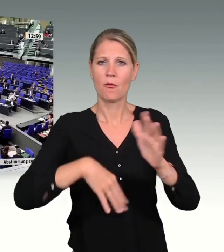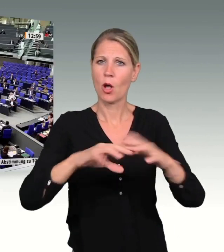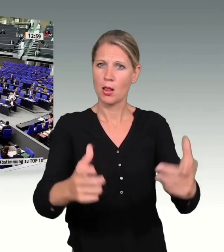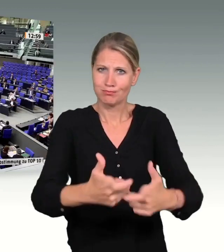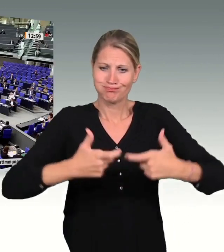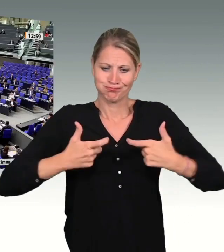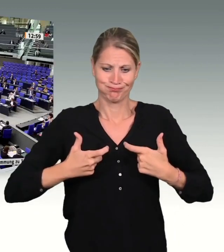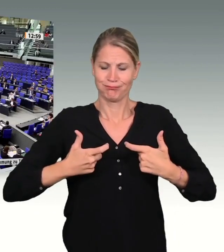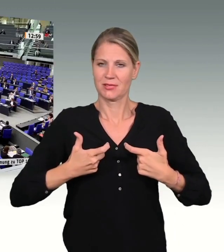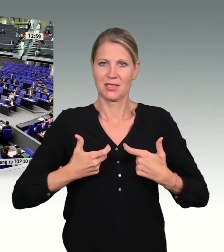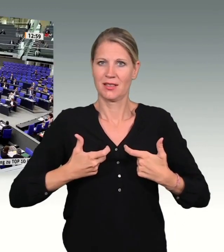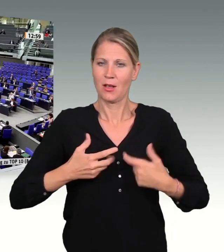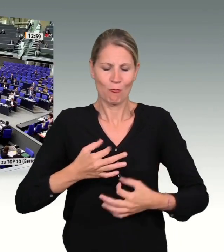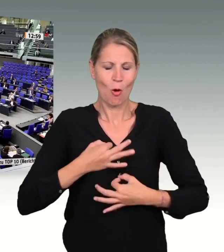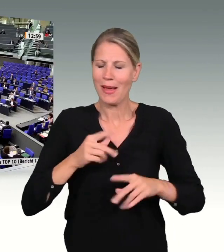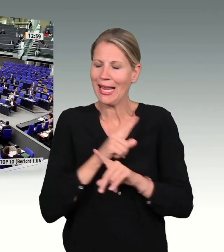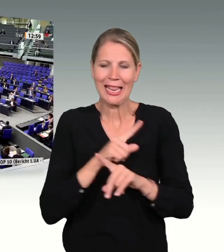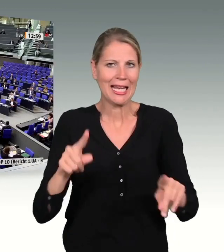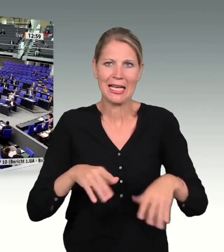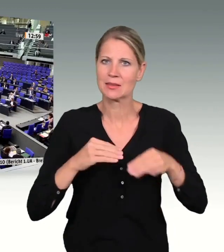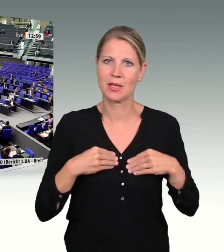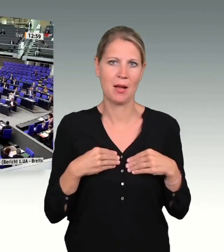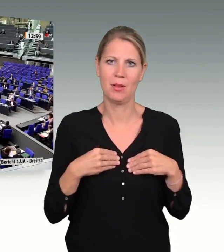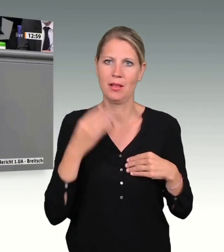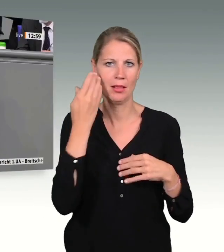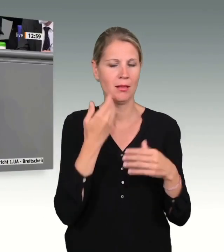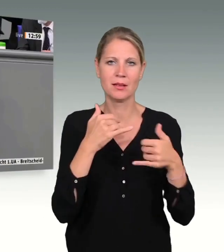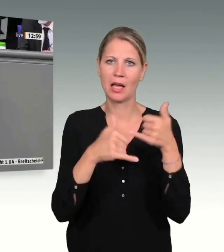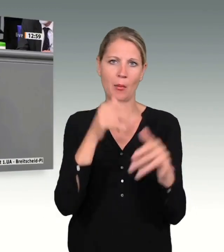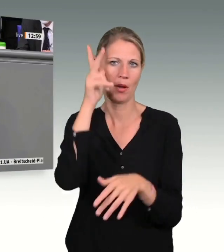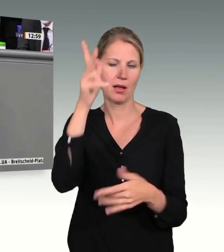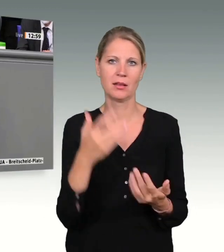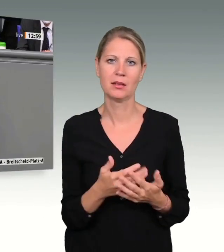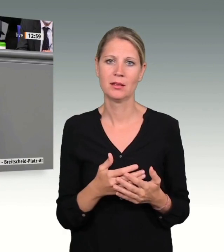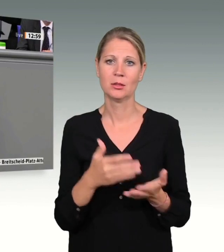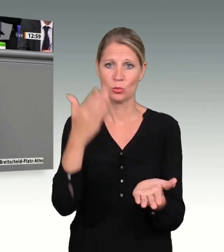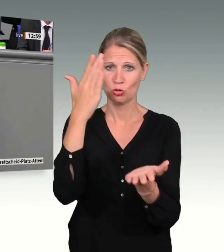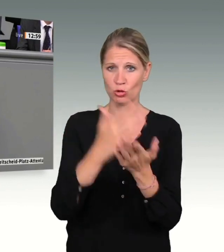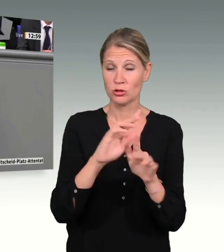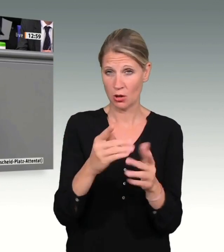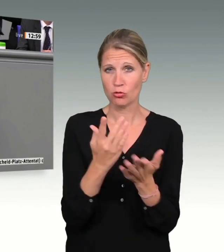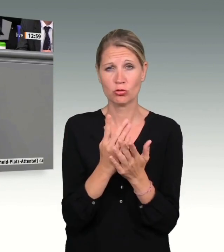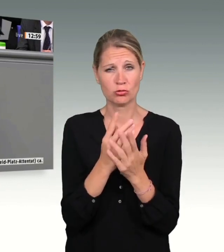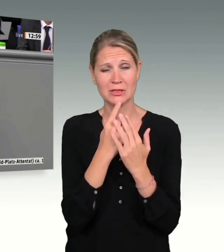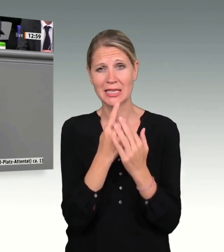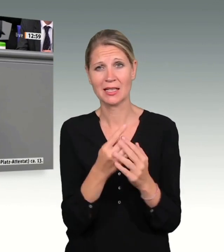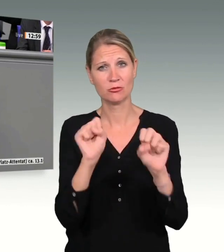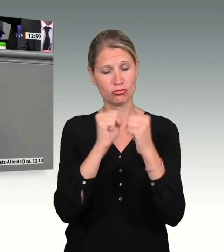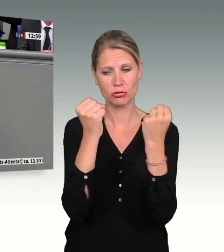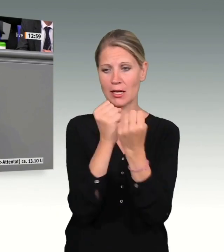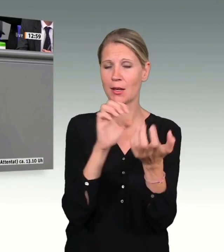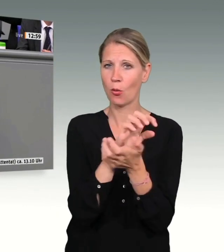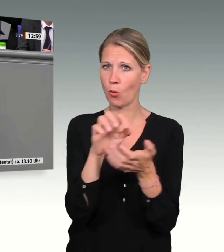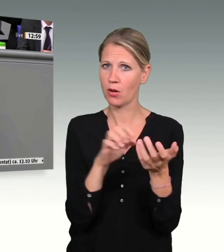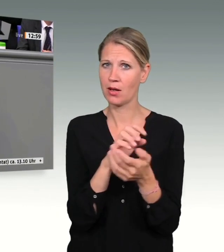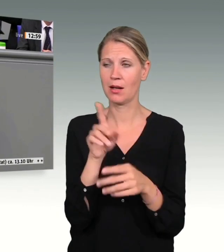Zum Schluss. Auch das wurde gesagt. Der staatliche Umgang mit Opfern und Hinterbliebenen